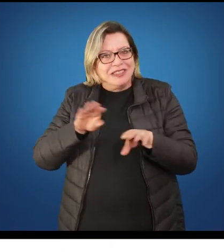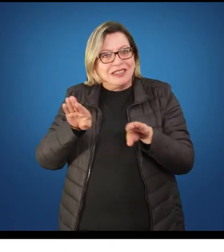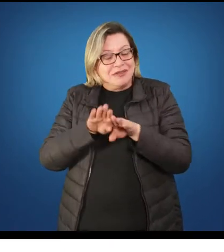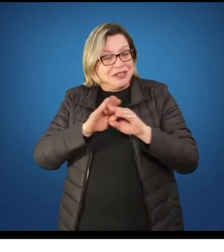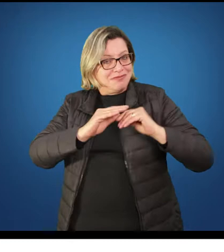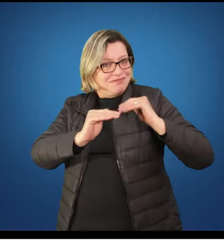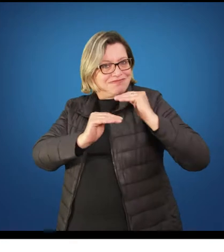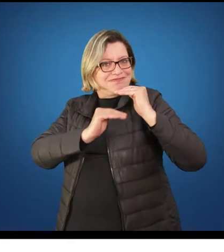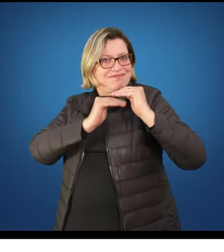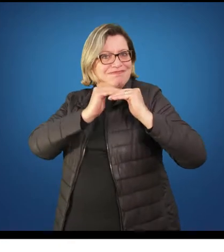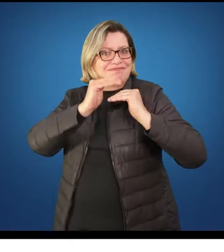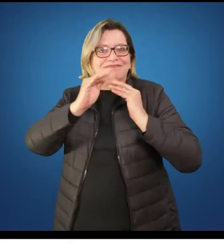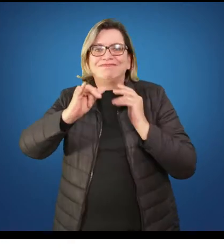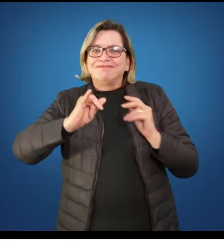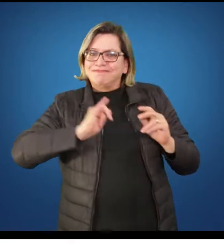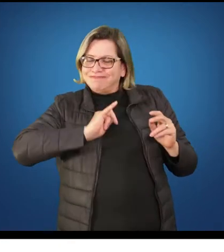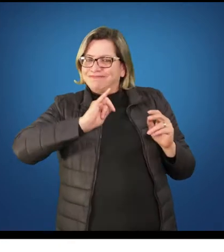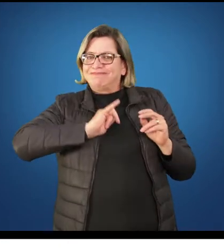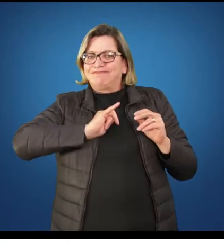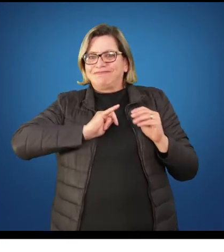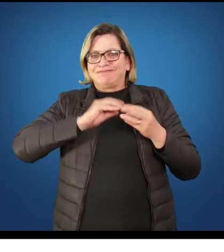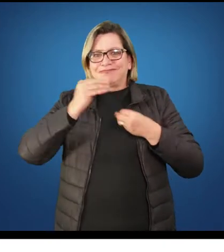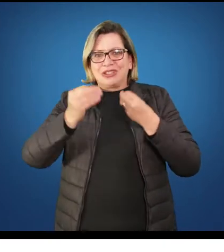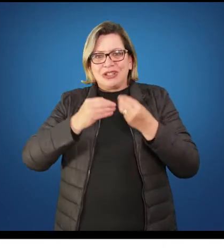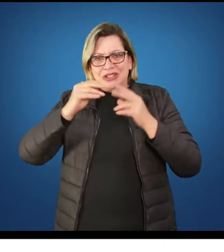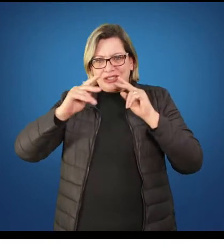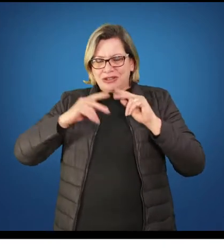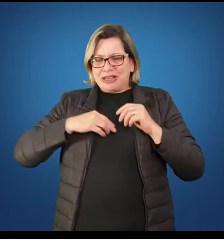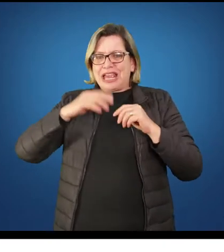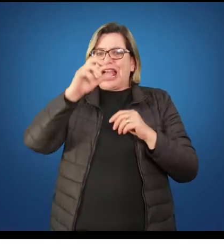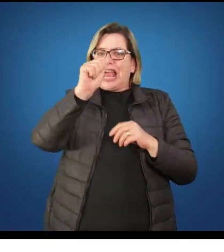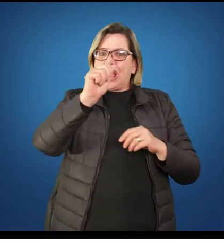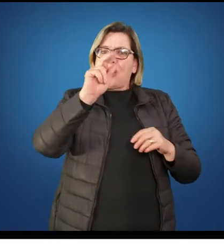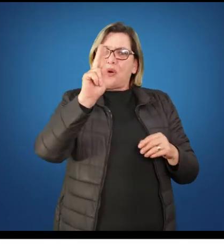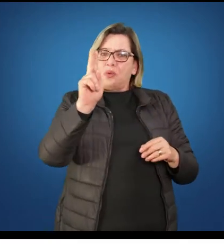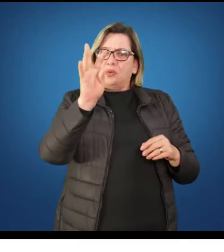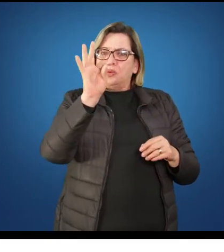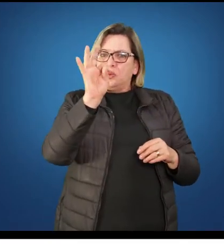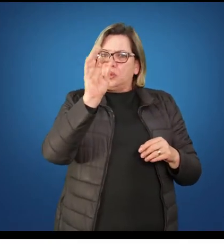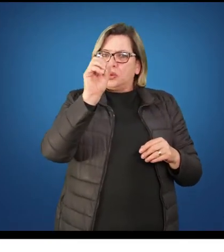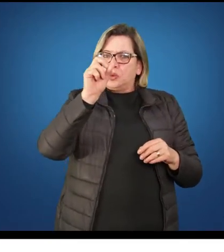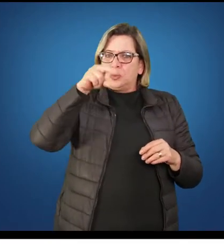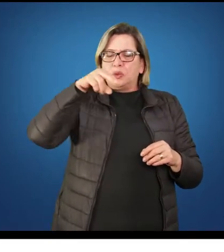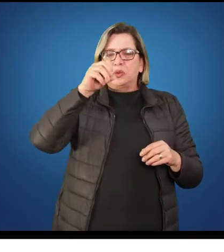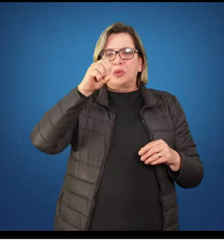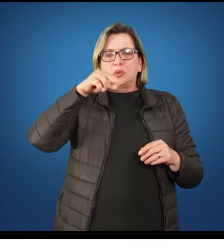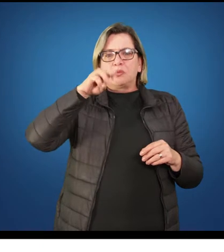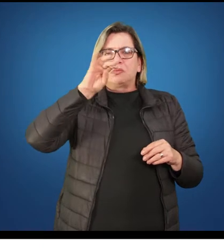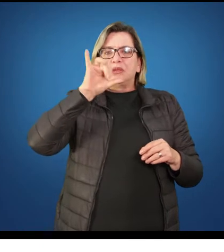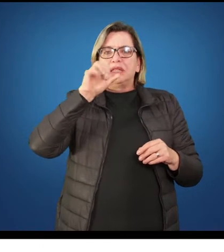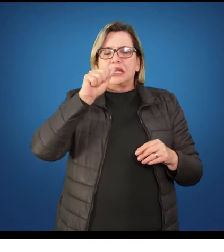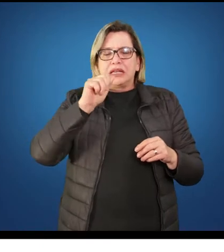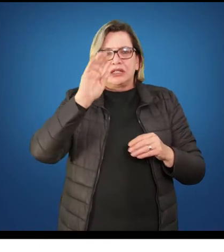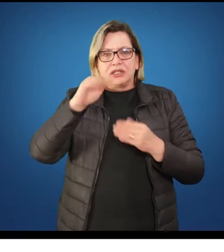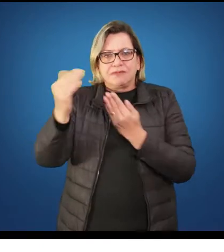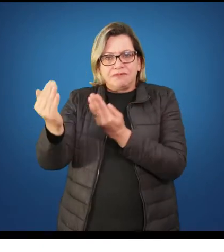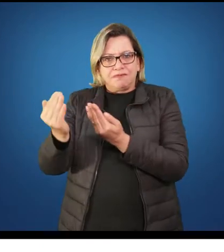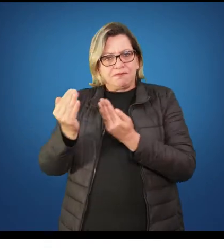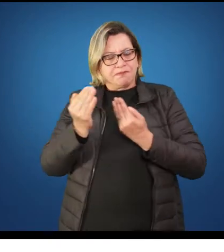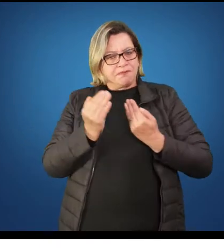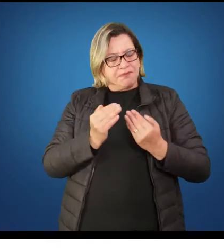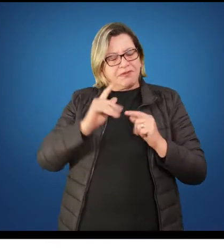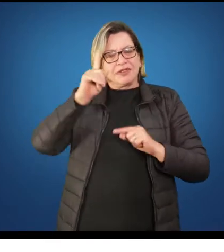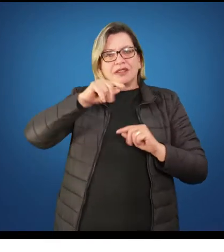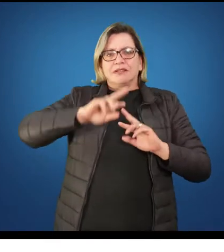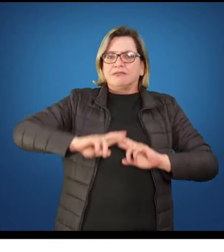mudança de voz, mudança também no corpo, do ponto de vista dos órgãos reprodutores. Então, eles passam a ser considerados